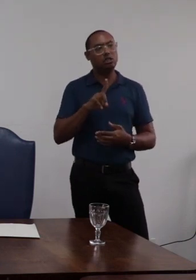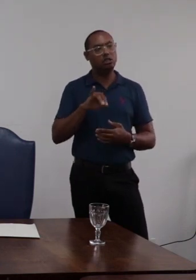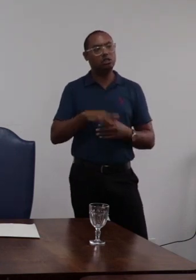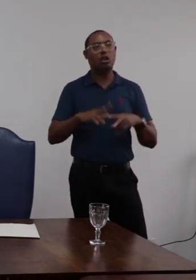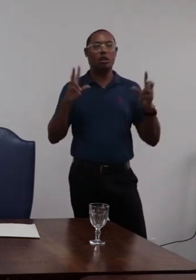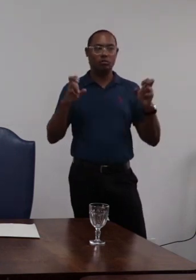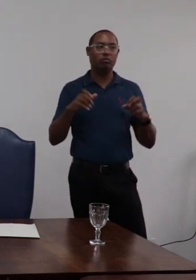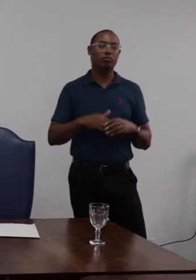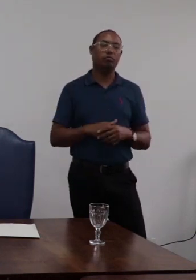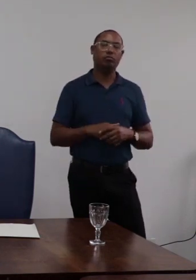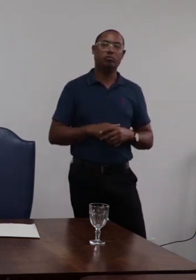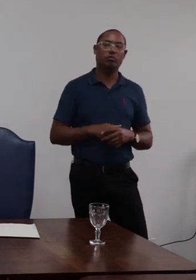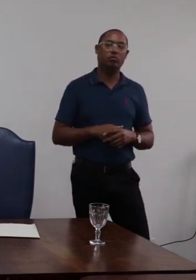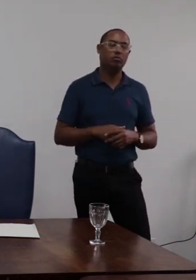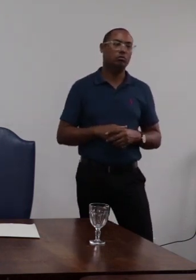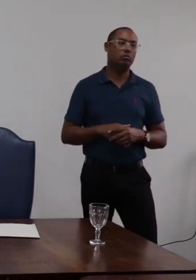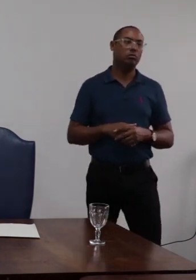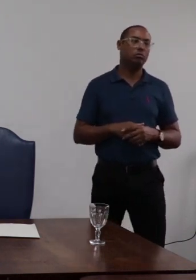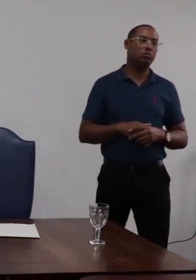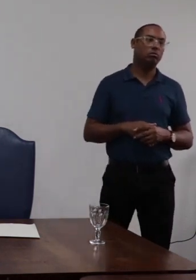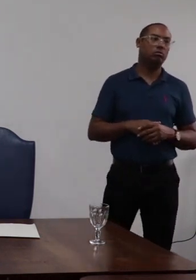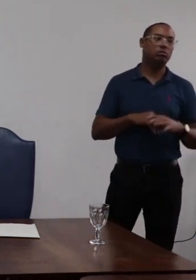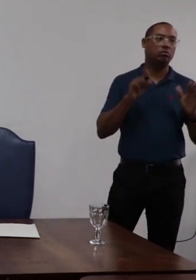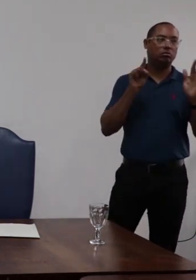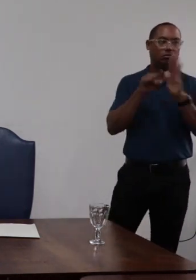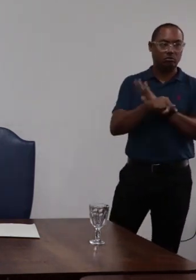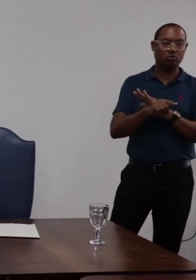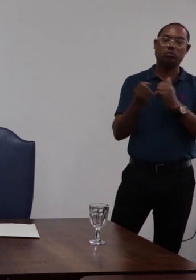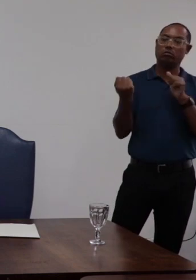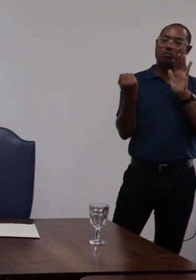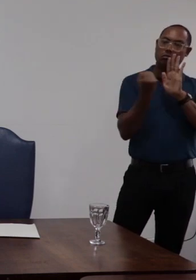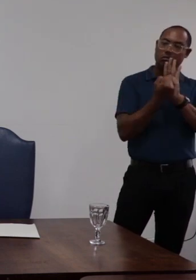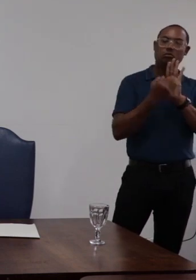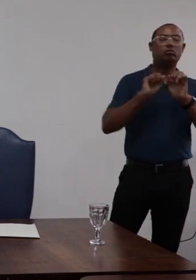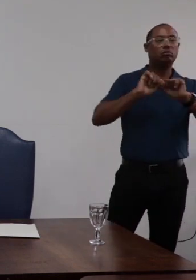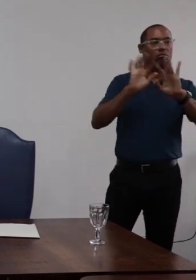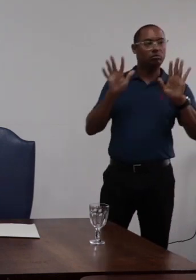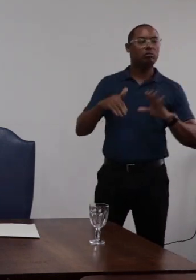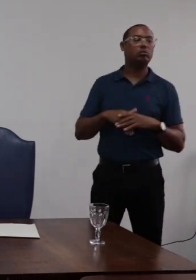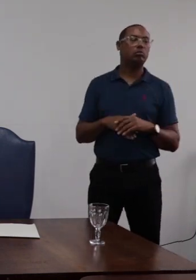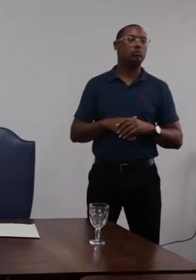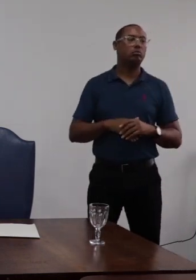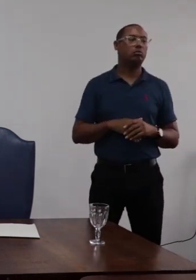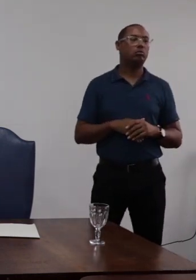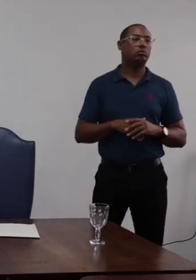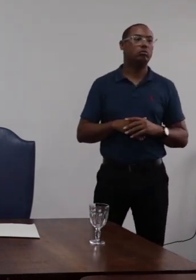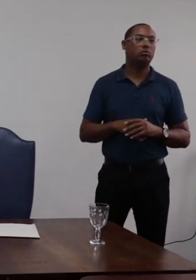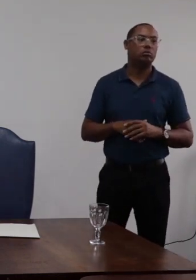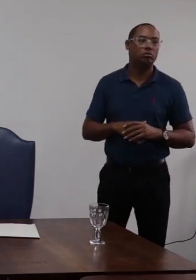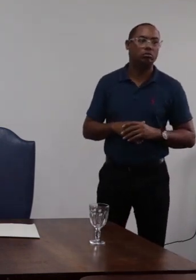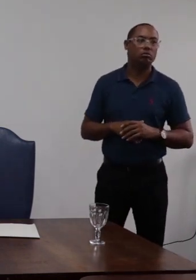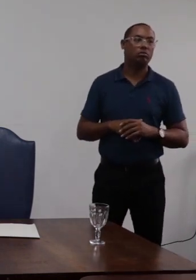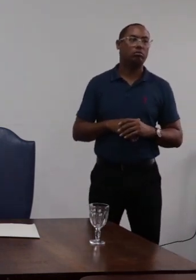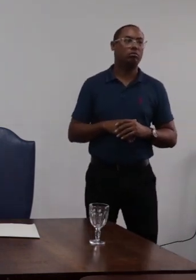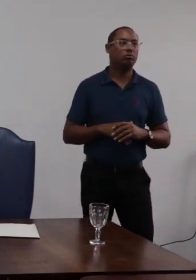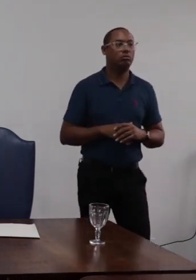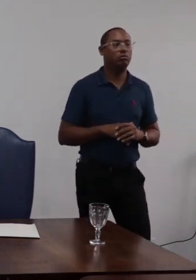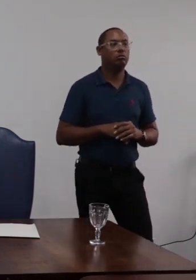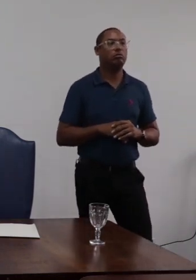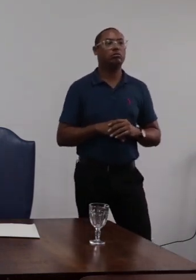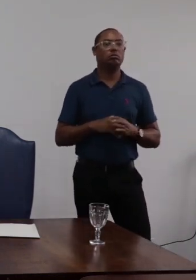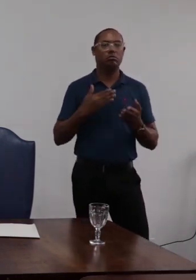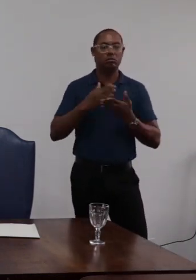fechados mais uma pergunta para se registrar e deixar que fique constando na